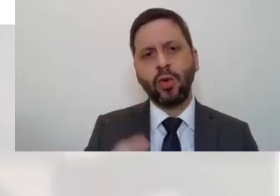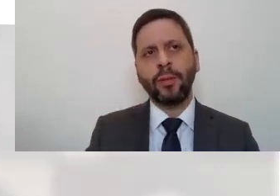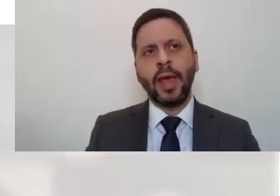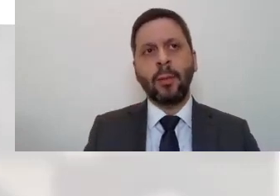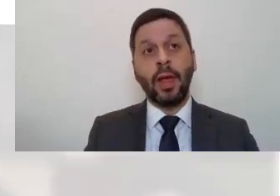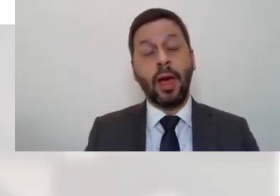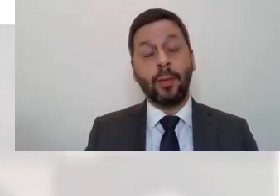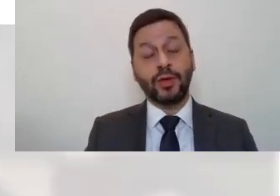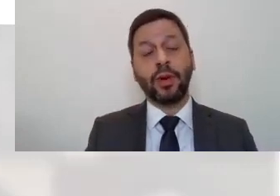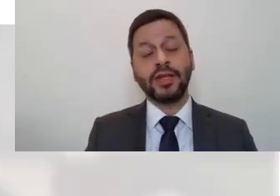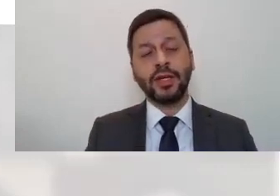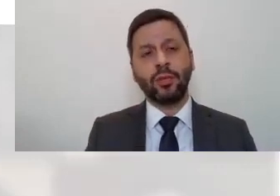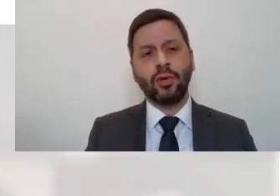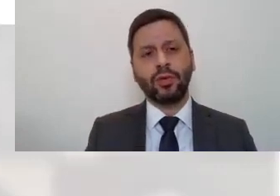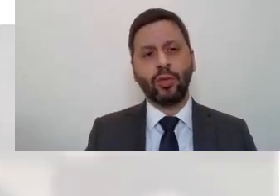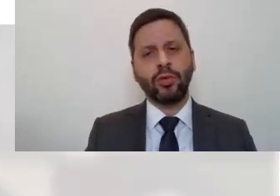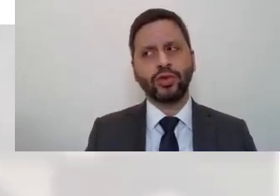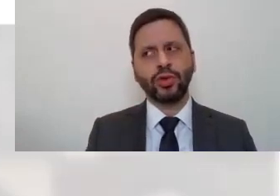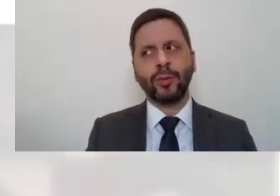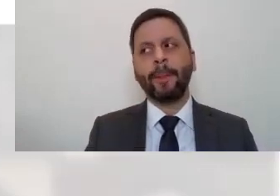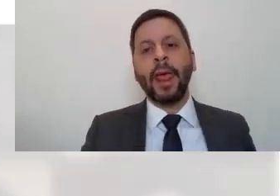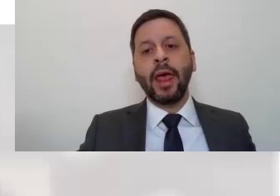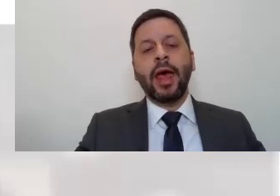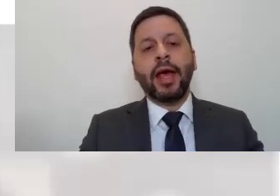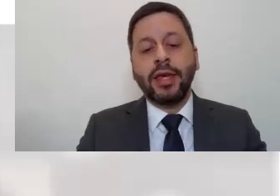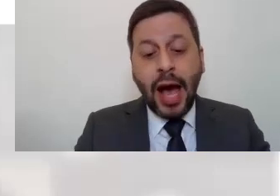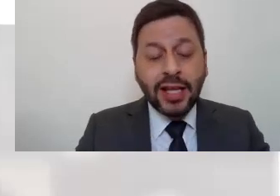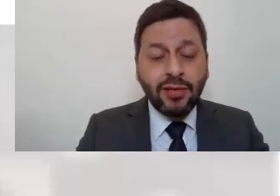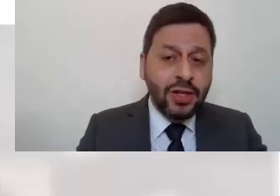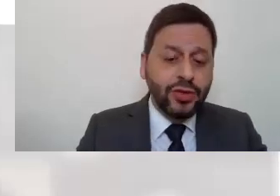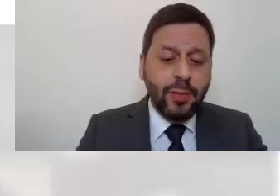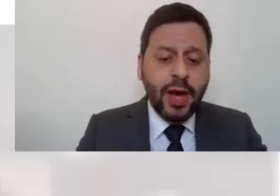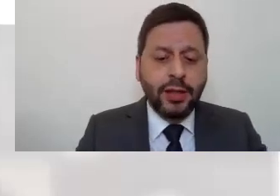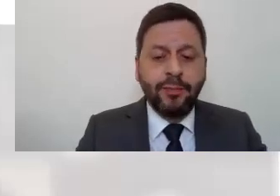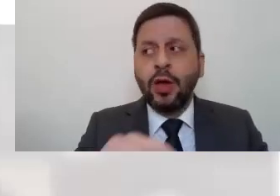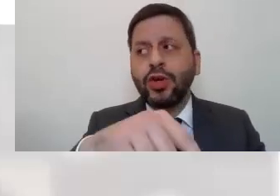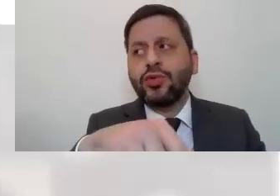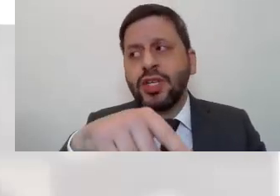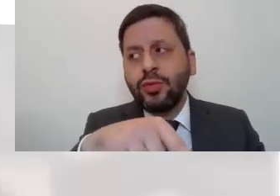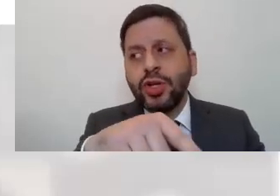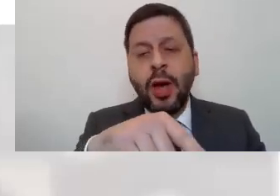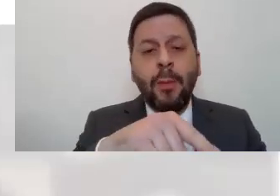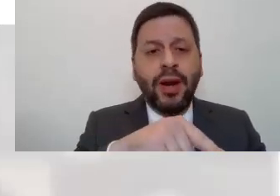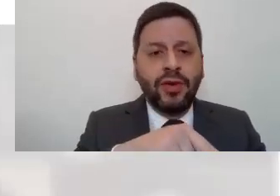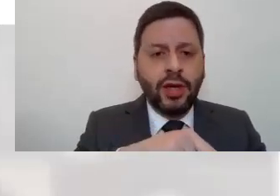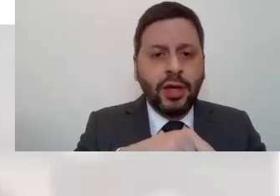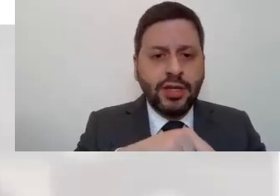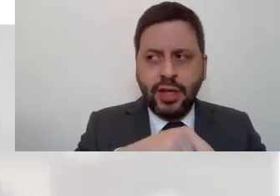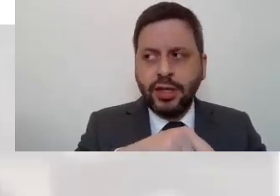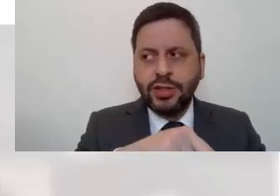que é o foco de primazia do meu estudo, é que, através da fonte aberta, nós conseguimos